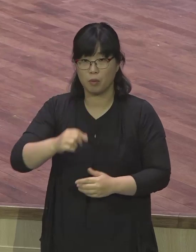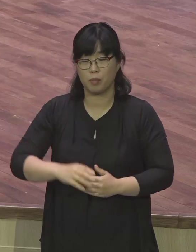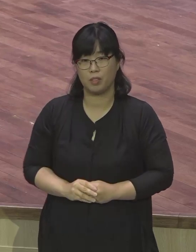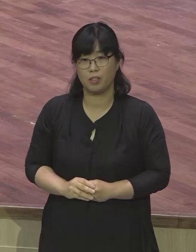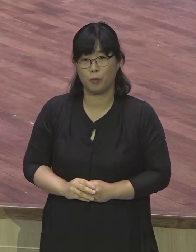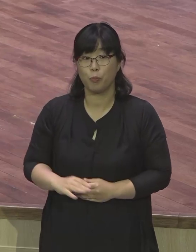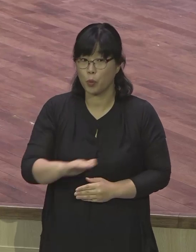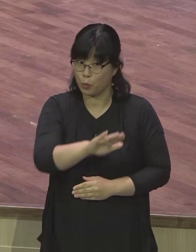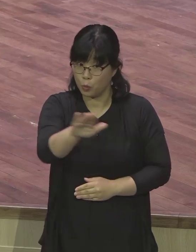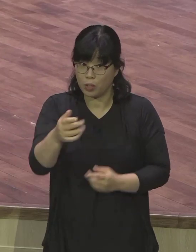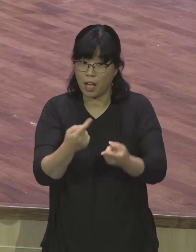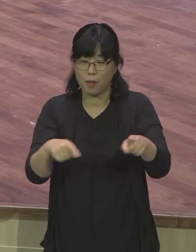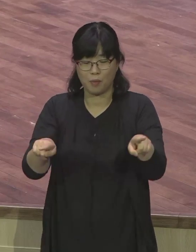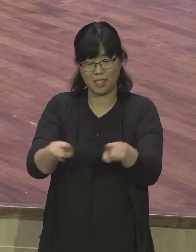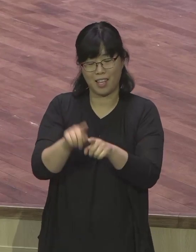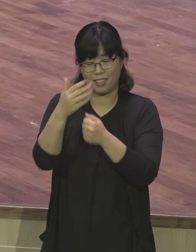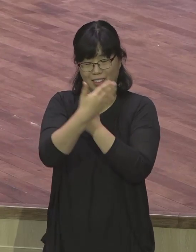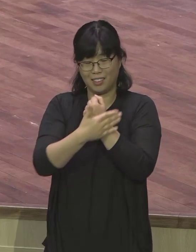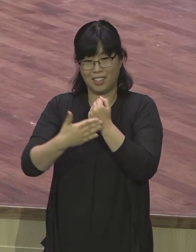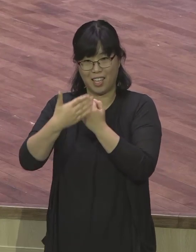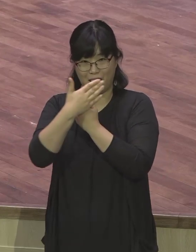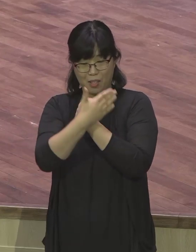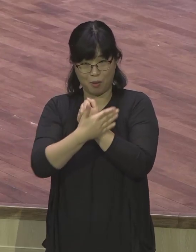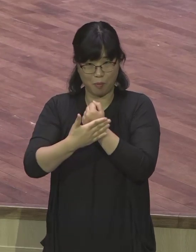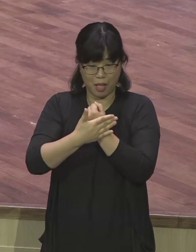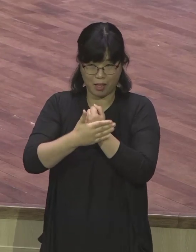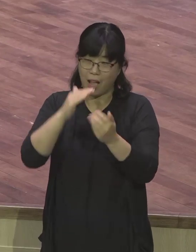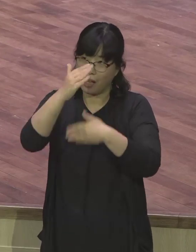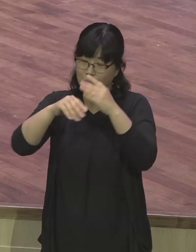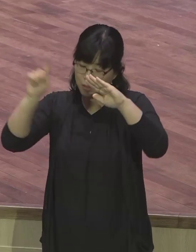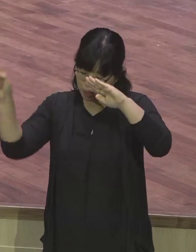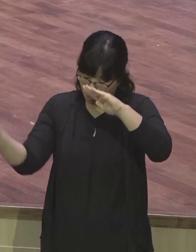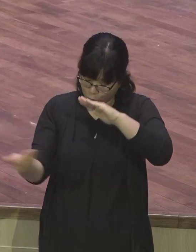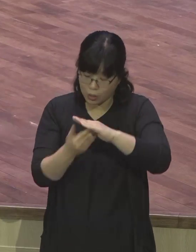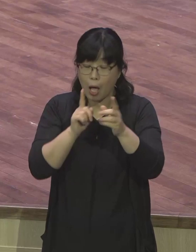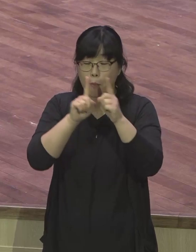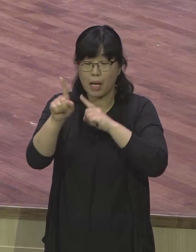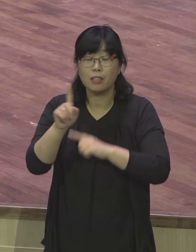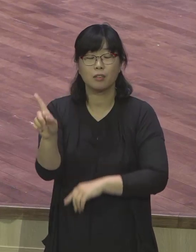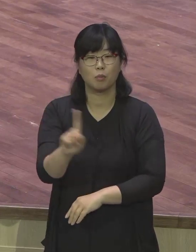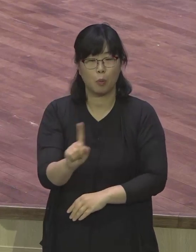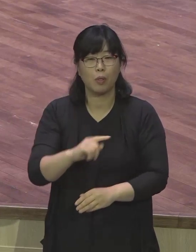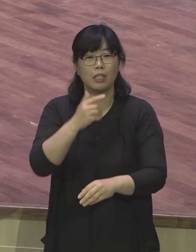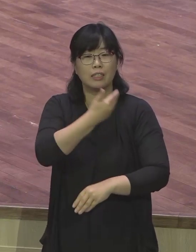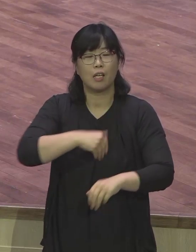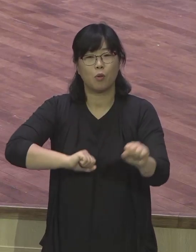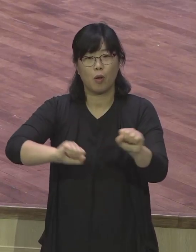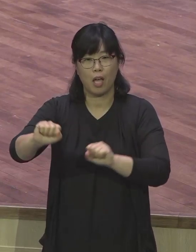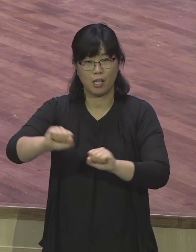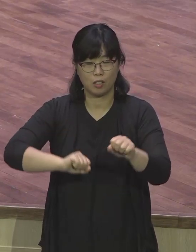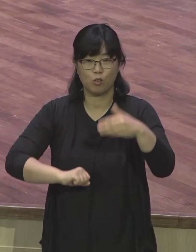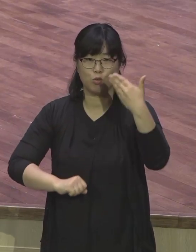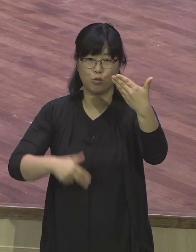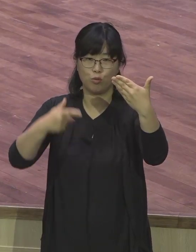받고 우리 모든 삶 속에 성취될 하나님의 말씀은 사도행전 9장 1절에서 15절 말씀입니다.